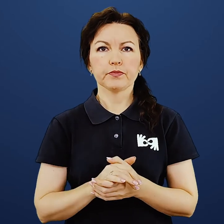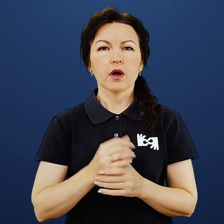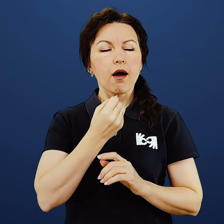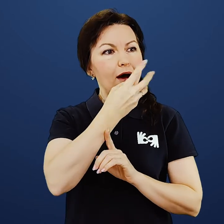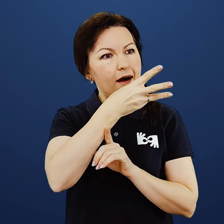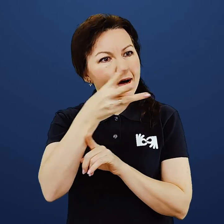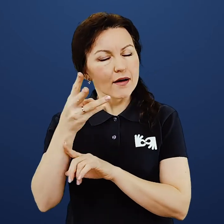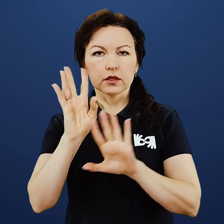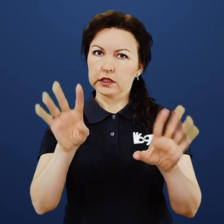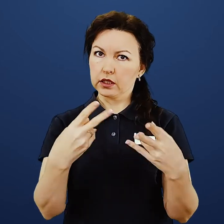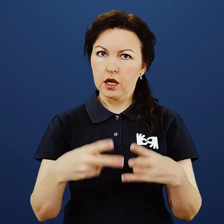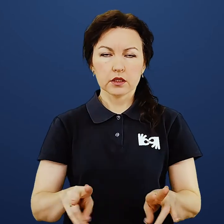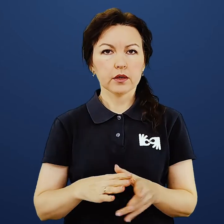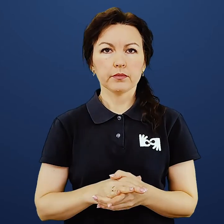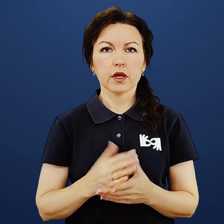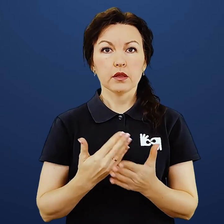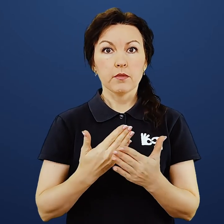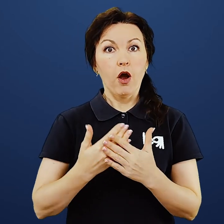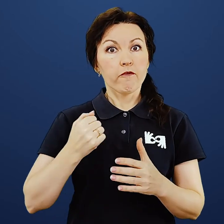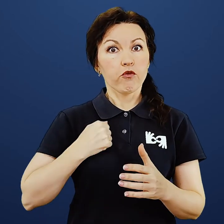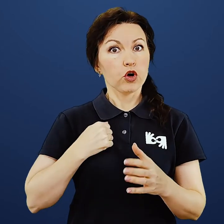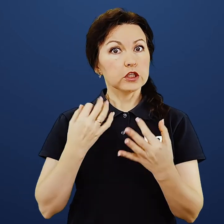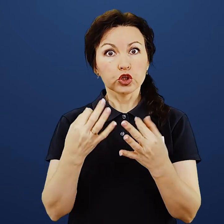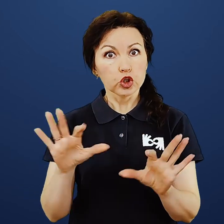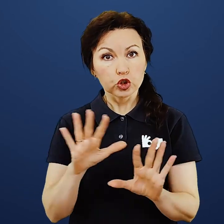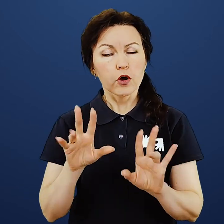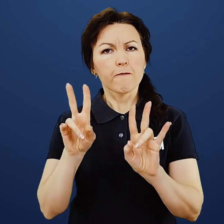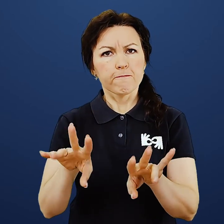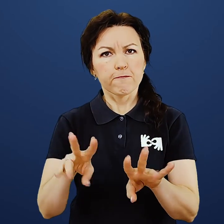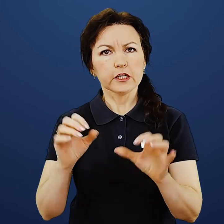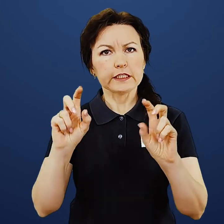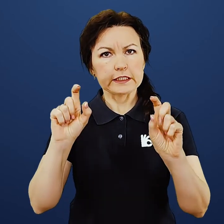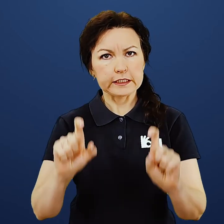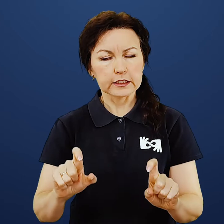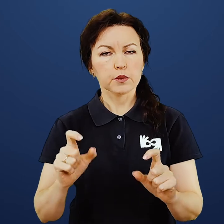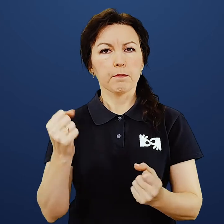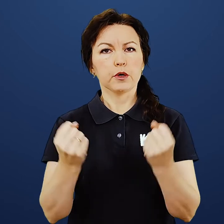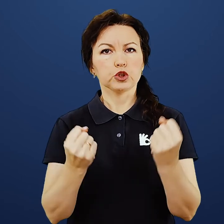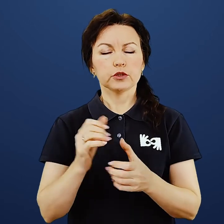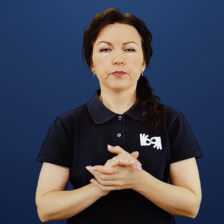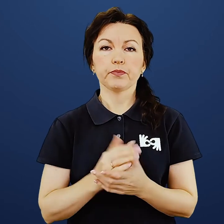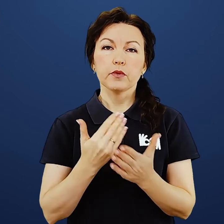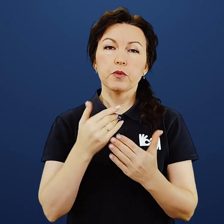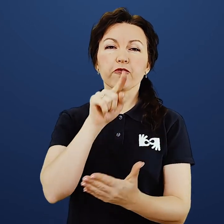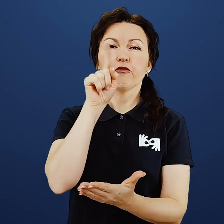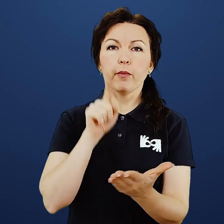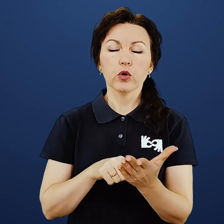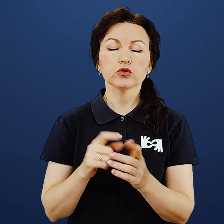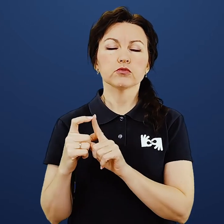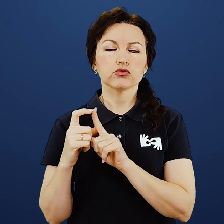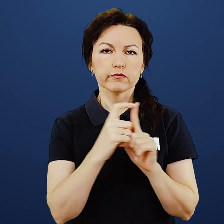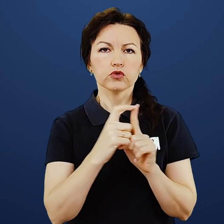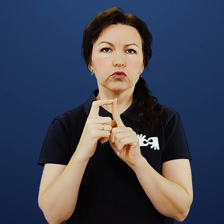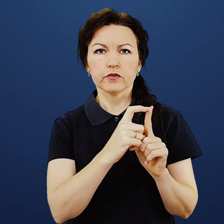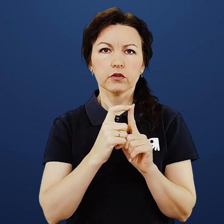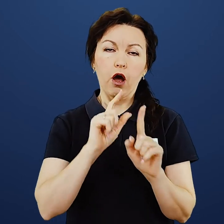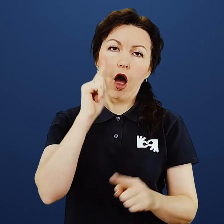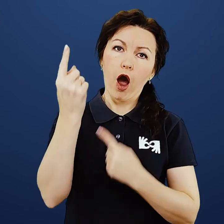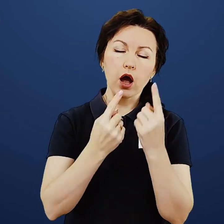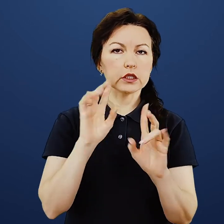ведіть відеозйомку. Без дозволу військових не виходьте з автомобіля. Чітко відповідаєте на запитання військових.